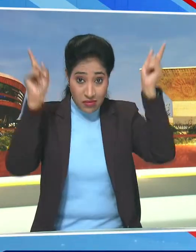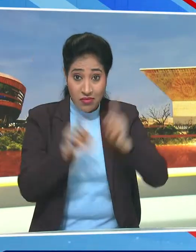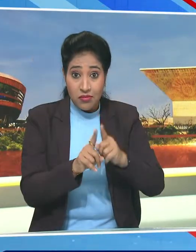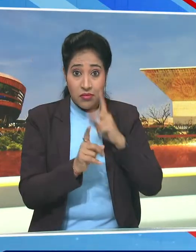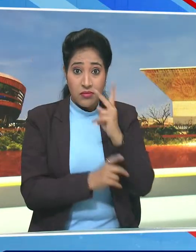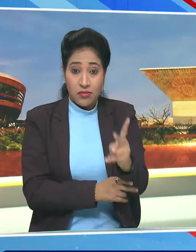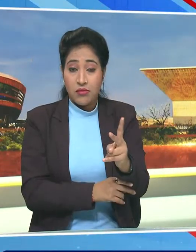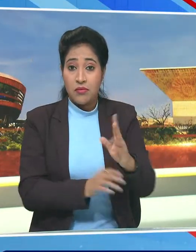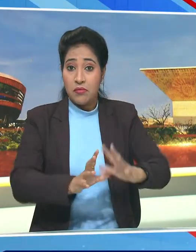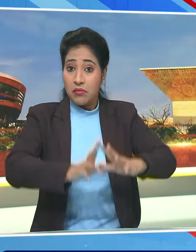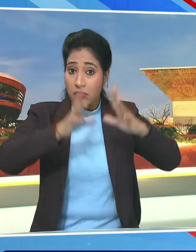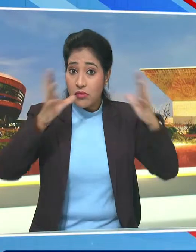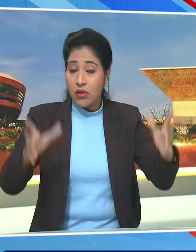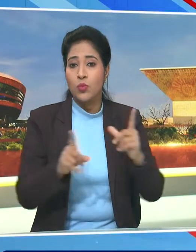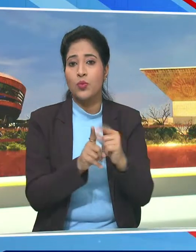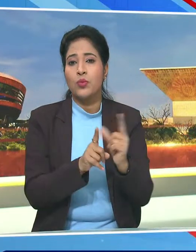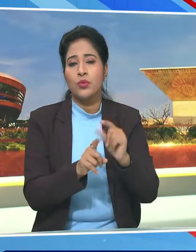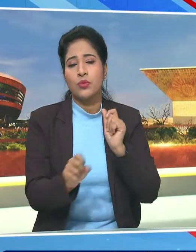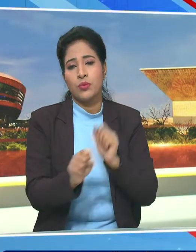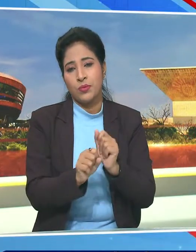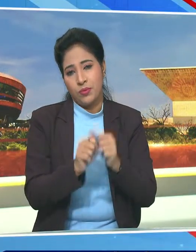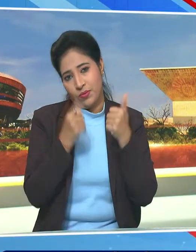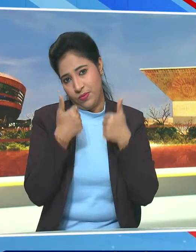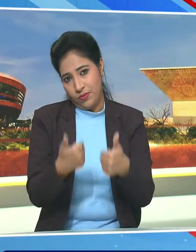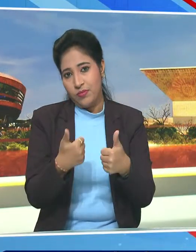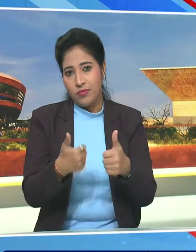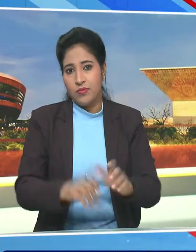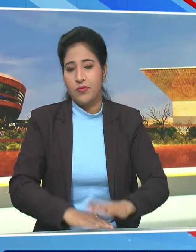में यह शेत्र बहुत अच्छा काम कर रहे हैं